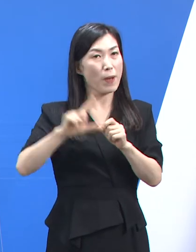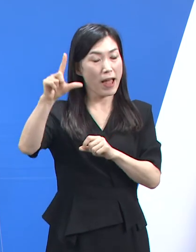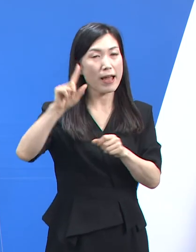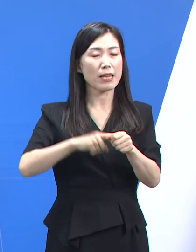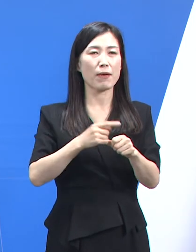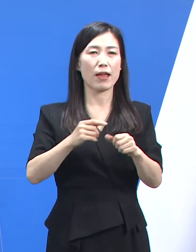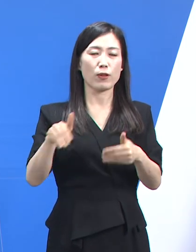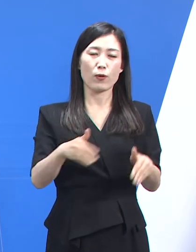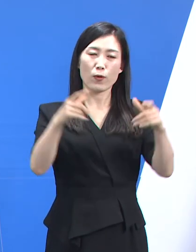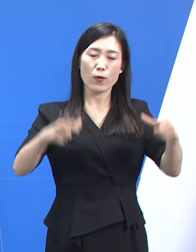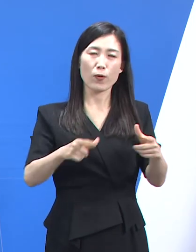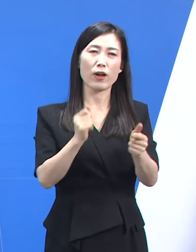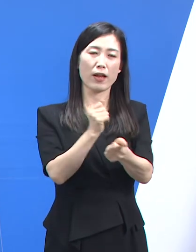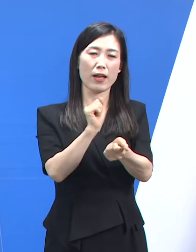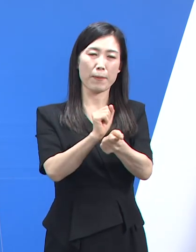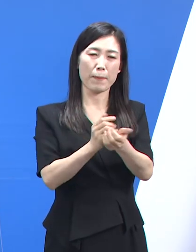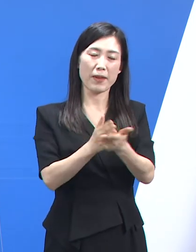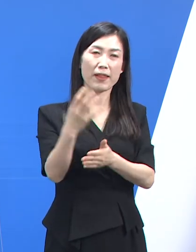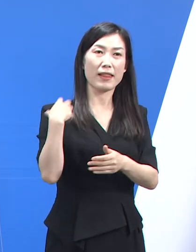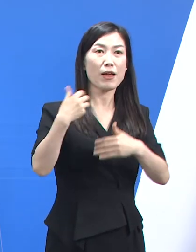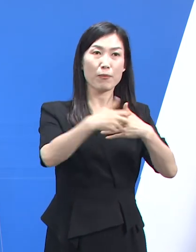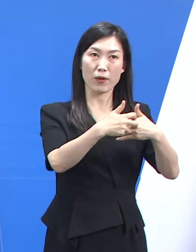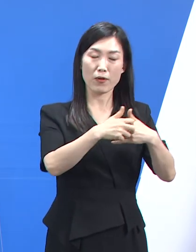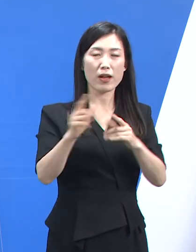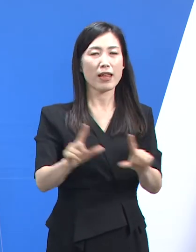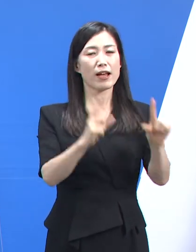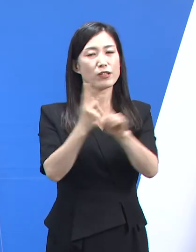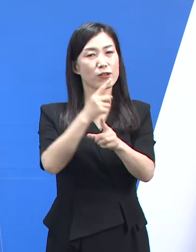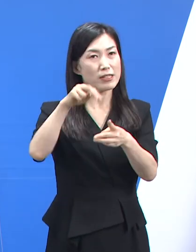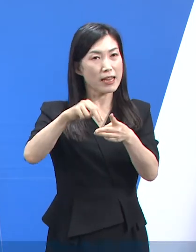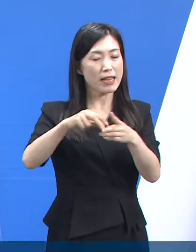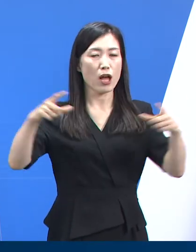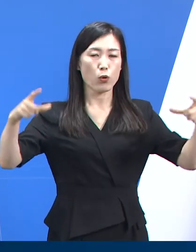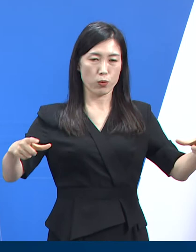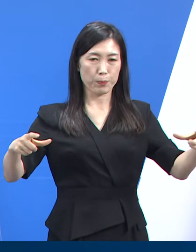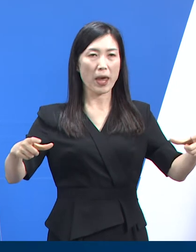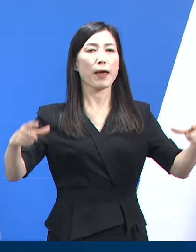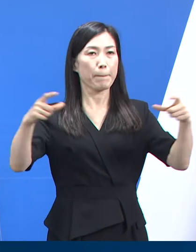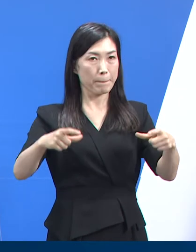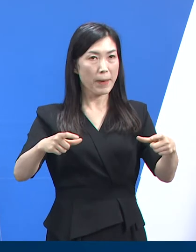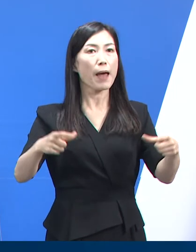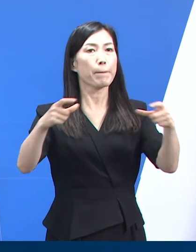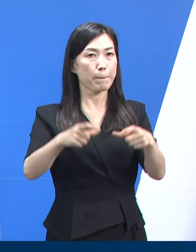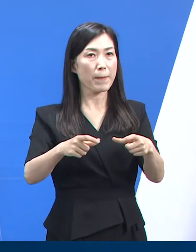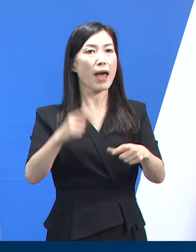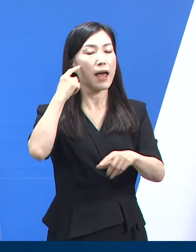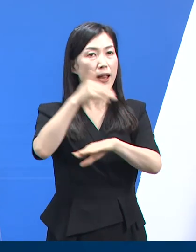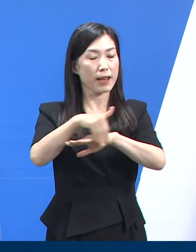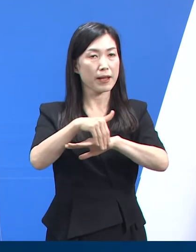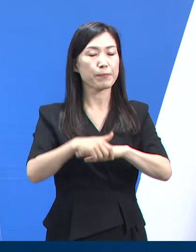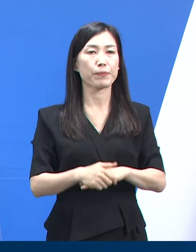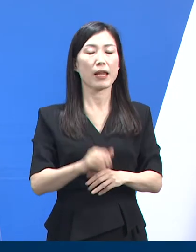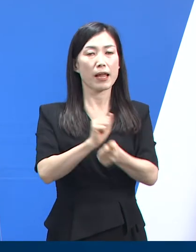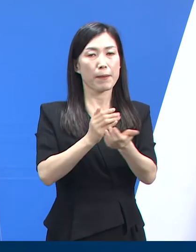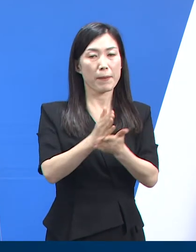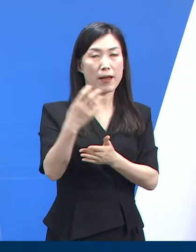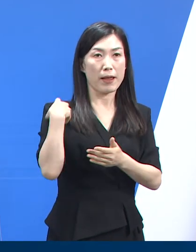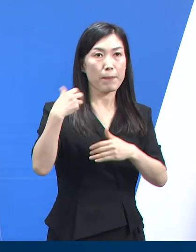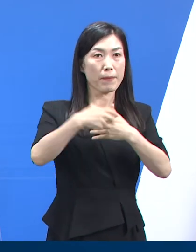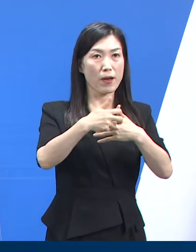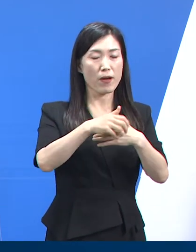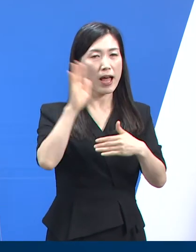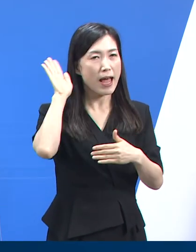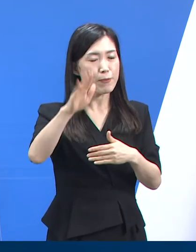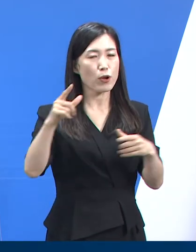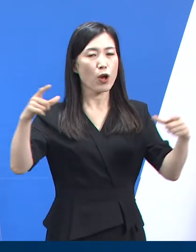전담 병상과 생활치료센터를 단계적으로 감축할 계획입니다. 먼저 간염병 전담 병상은 도내 중등증 병상을